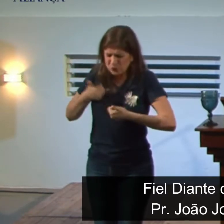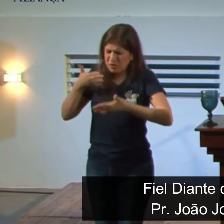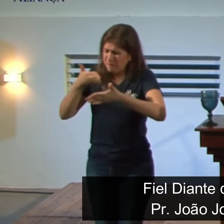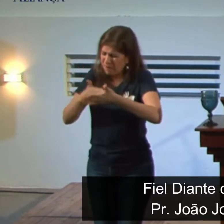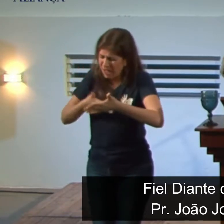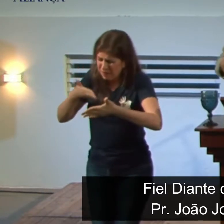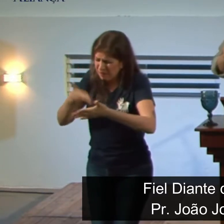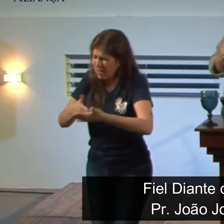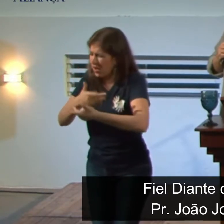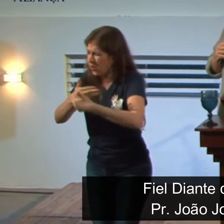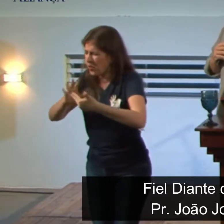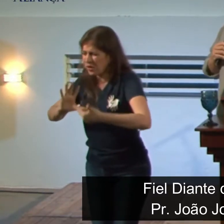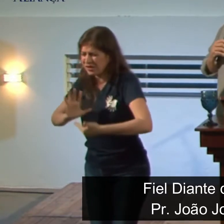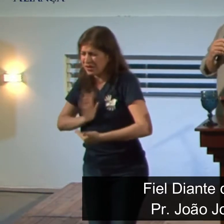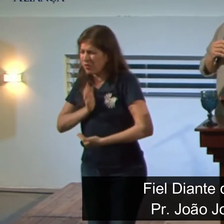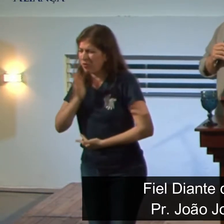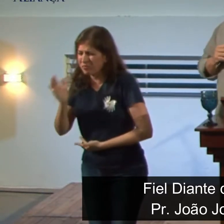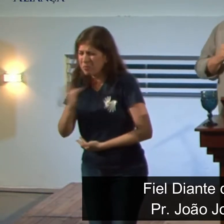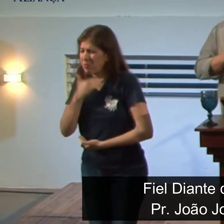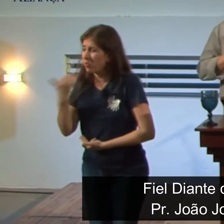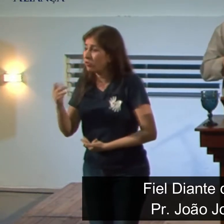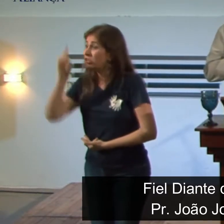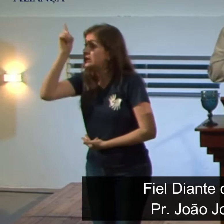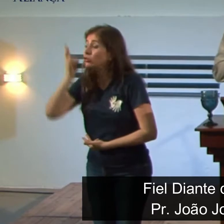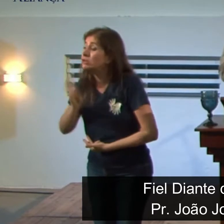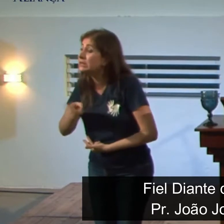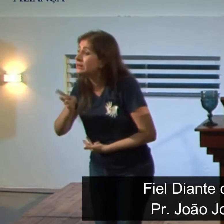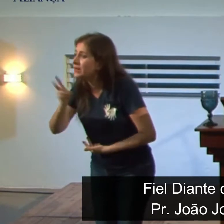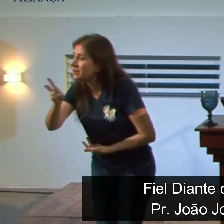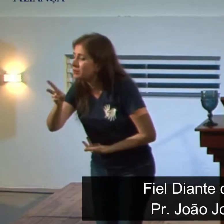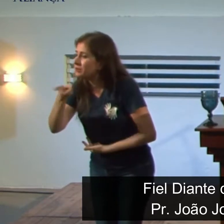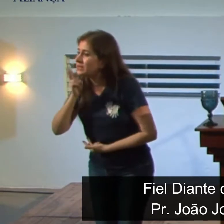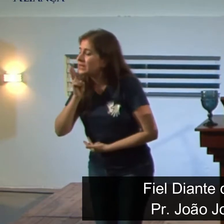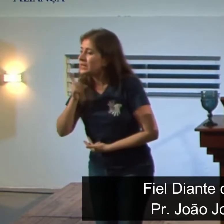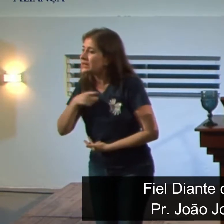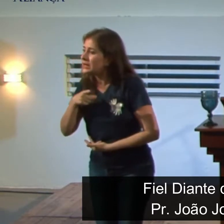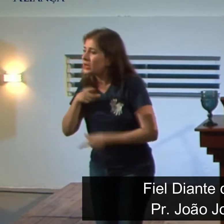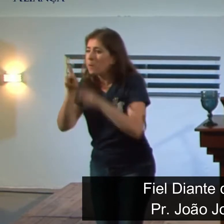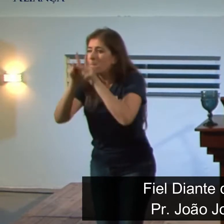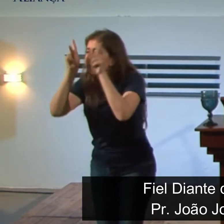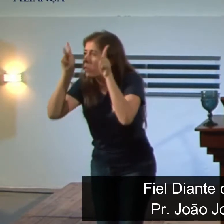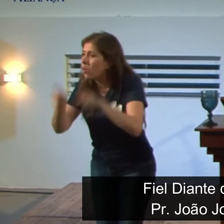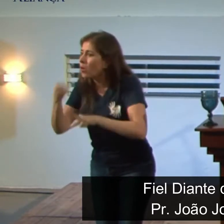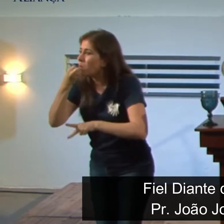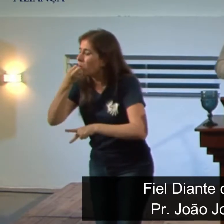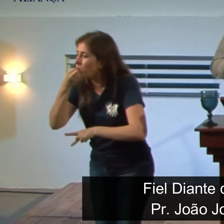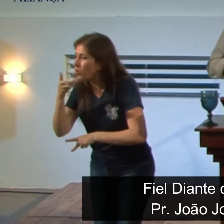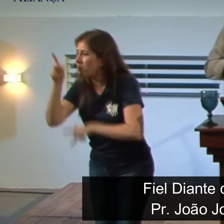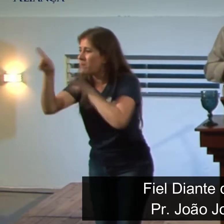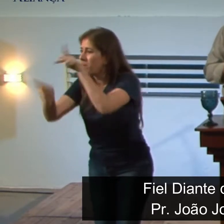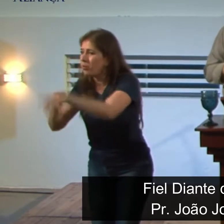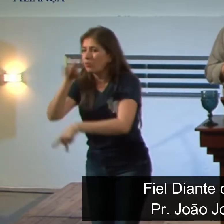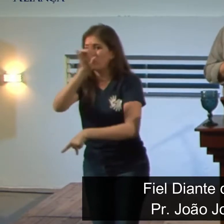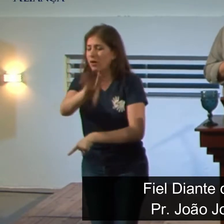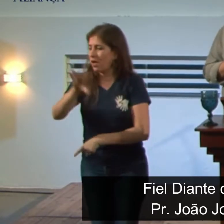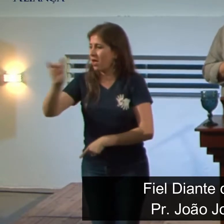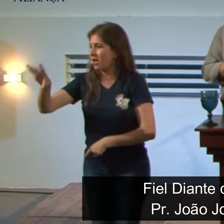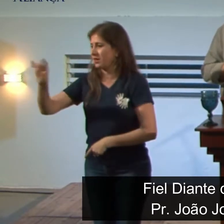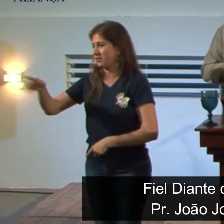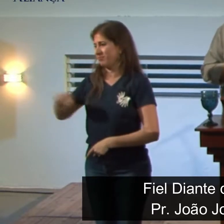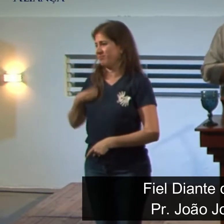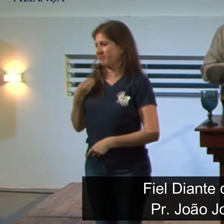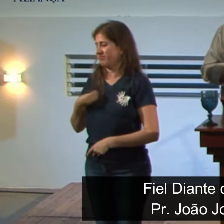situações trágicas, Deus sempre tem um propósito bom para o seu povo. Essa é a dinâmica